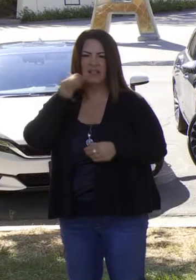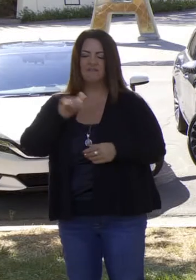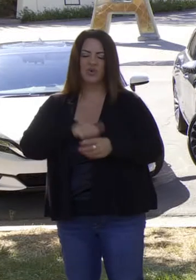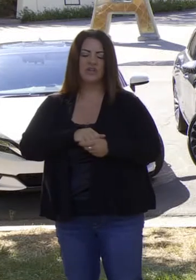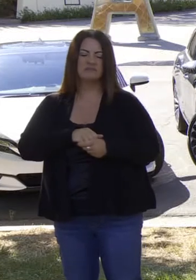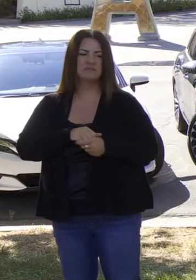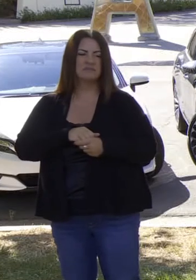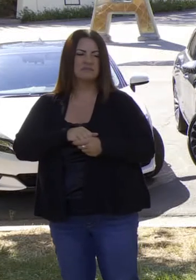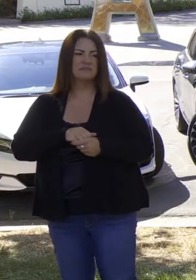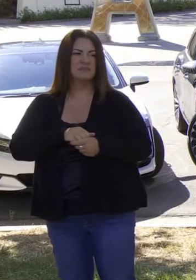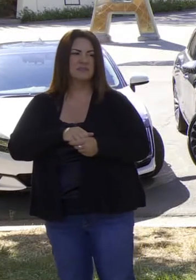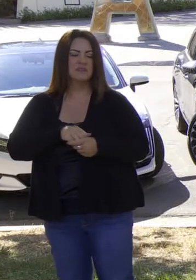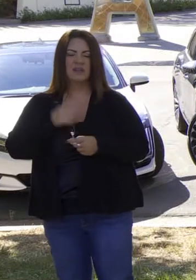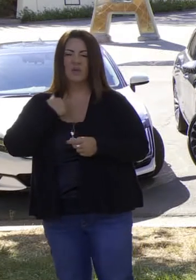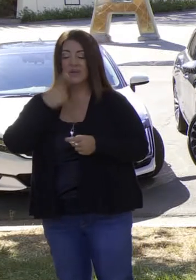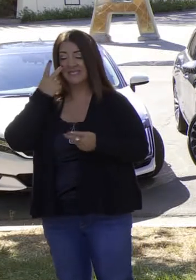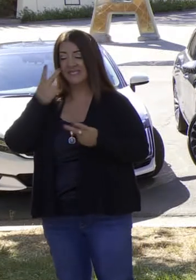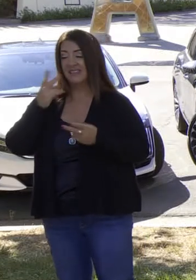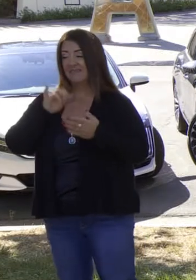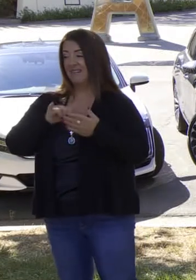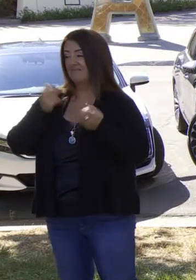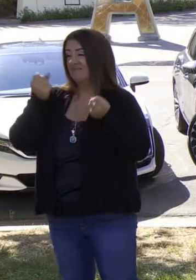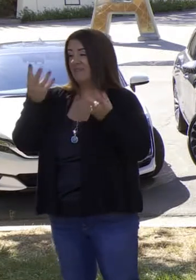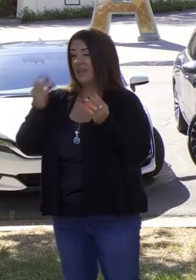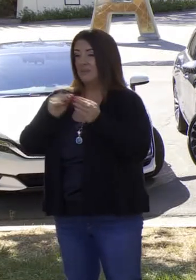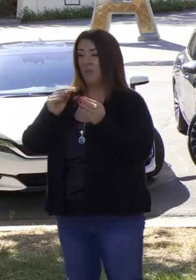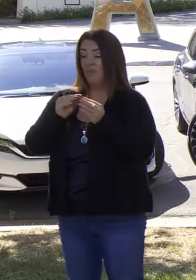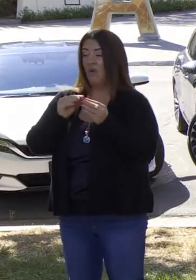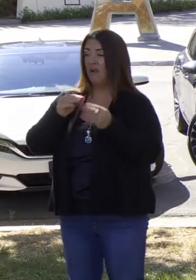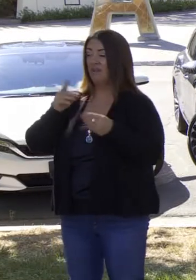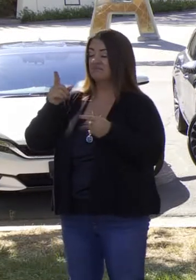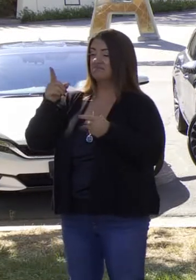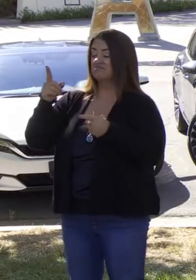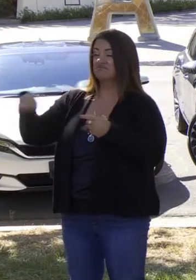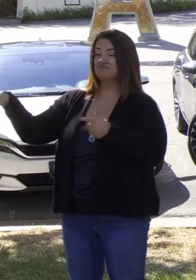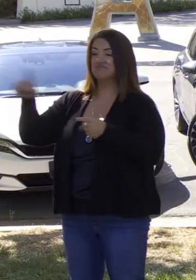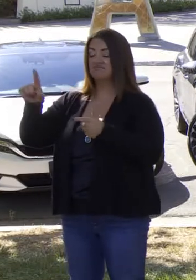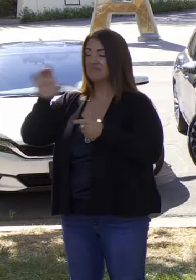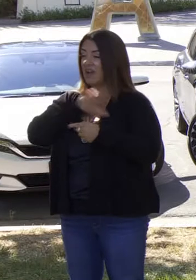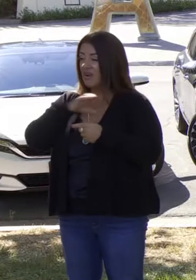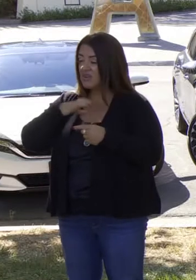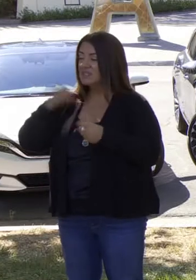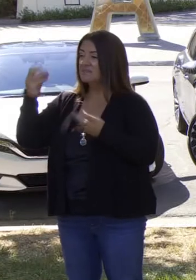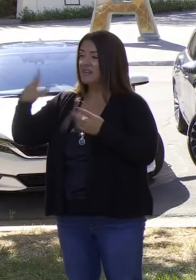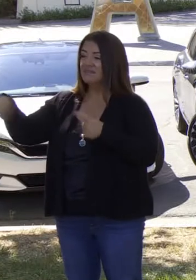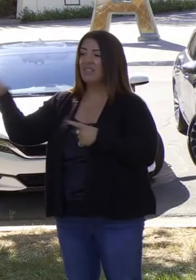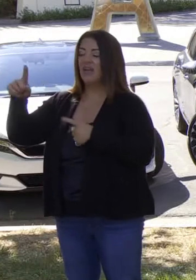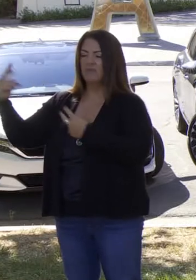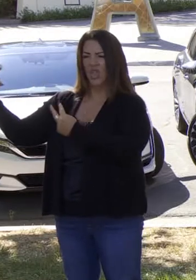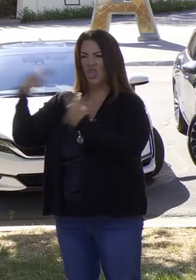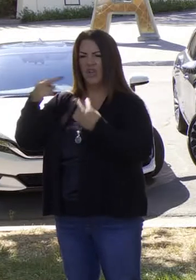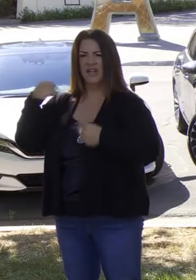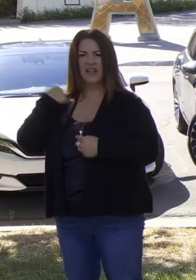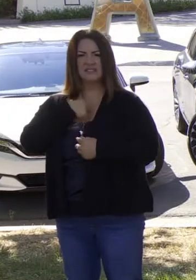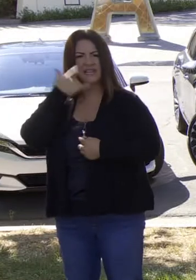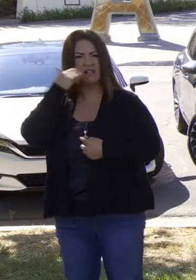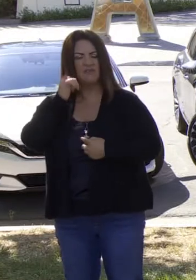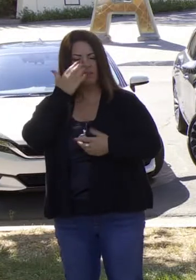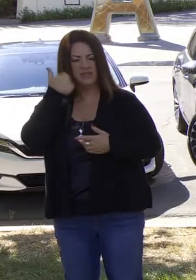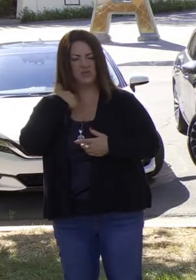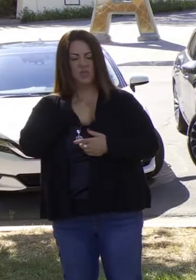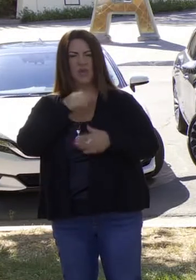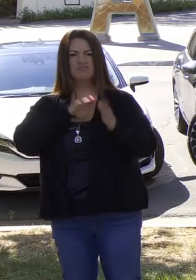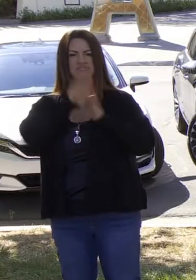el principio. Al contrario, hemos visto lo contrario. Están mirando a este estado y dándonos la oportunidad